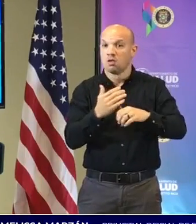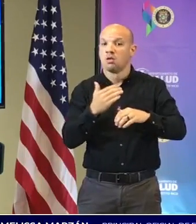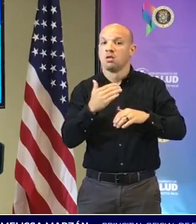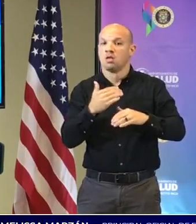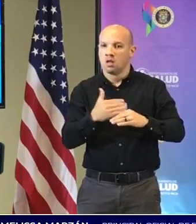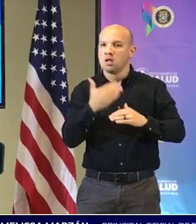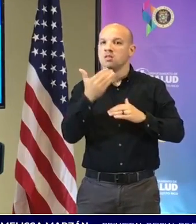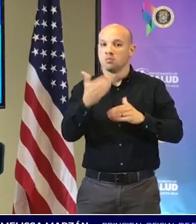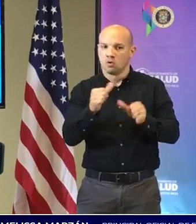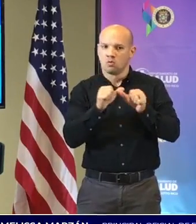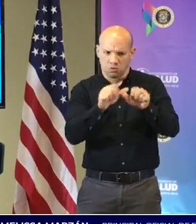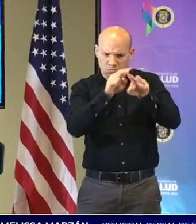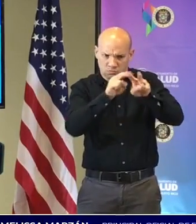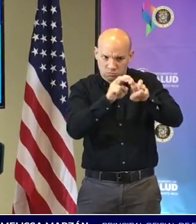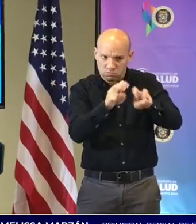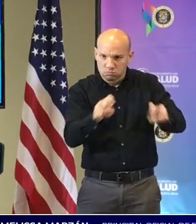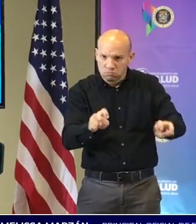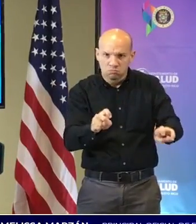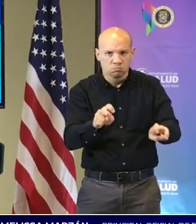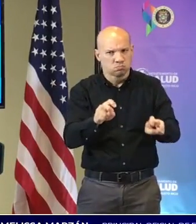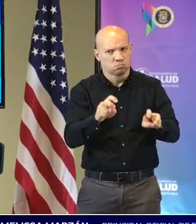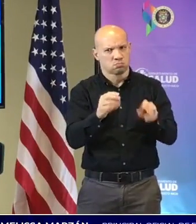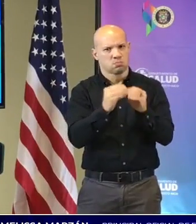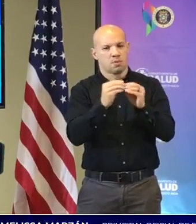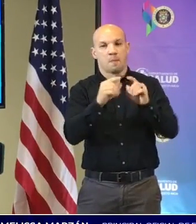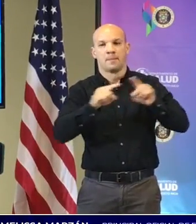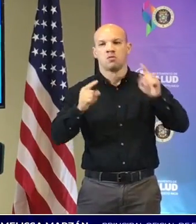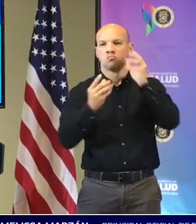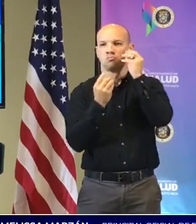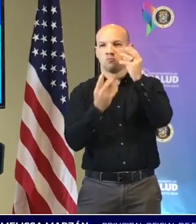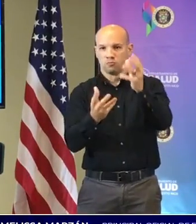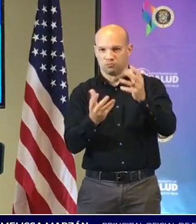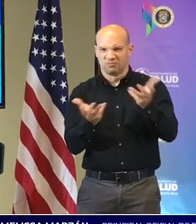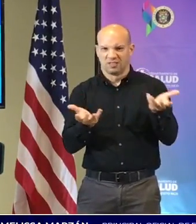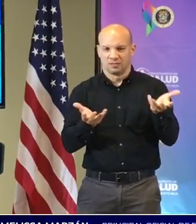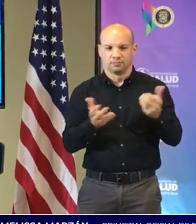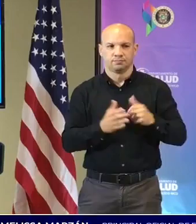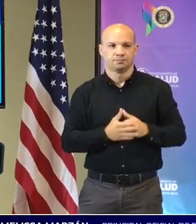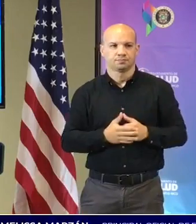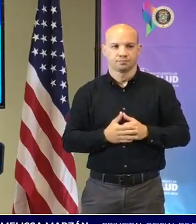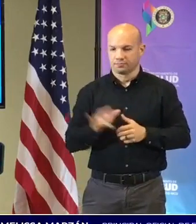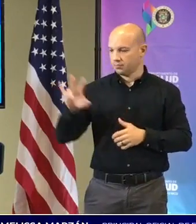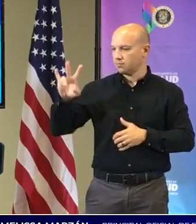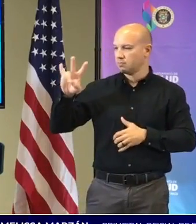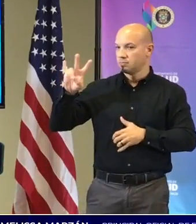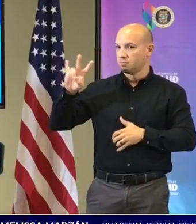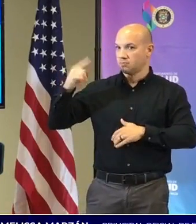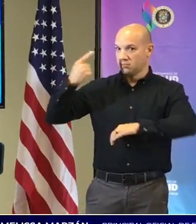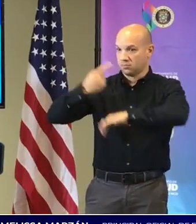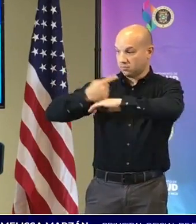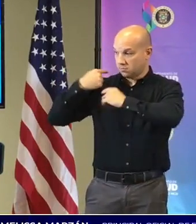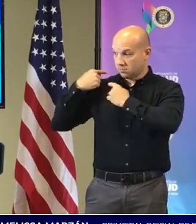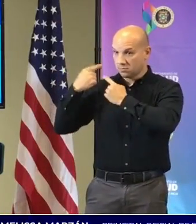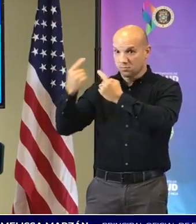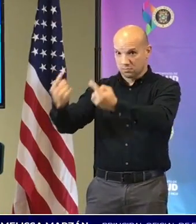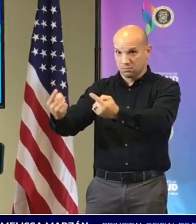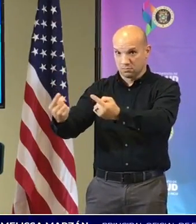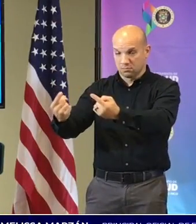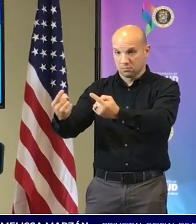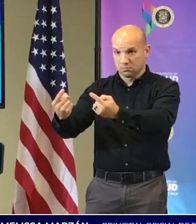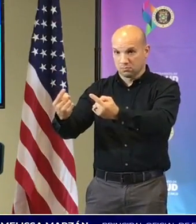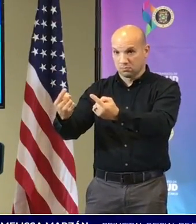completar el proceso de calidad de datos pero quisiera informarles que en los últimos siete días se han